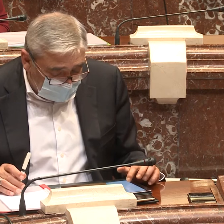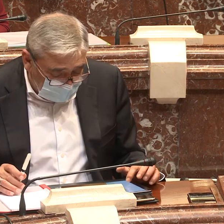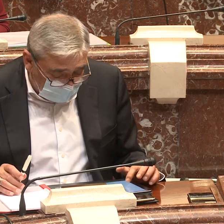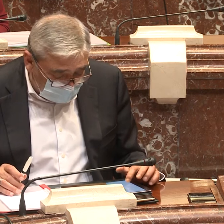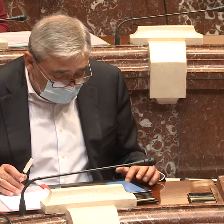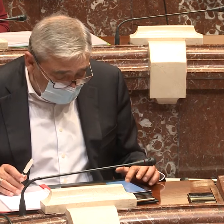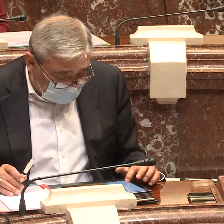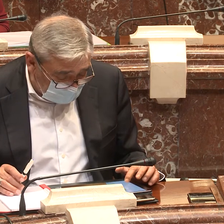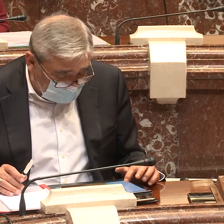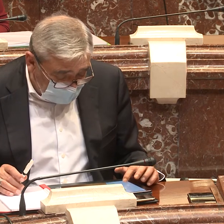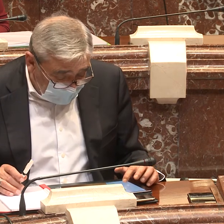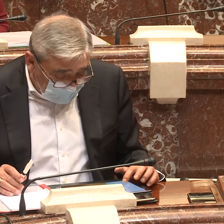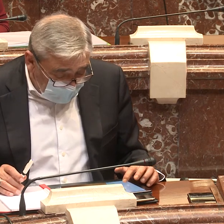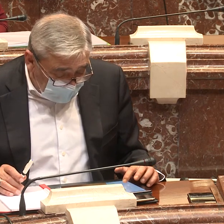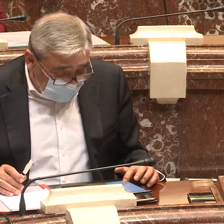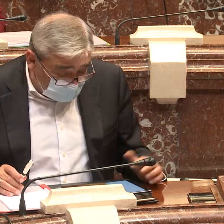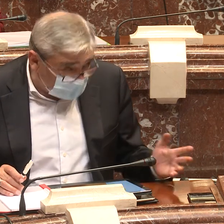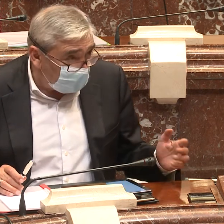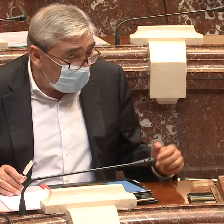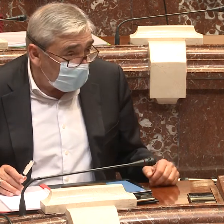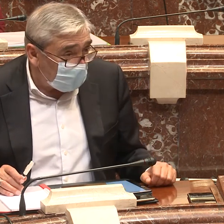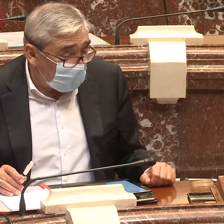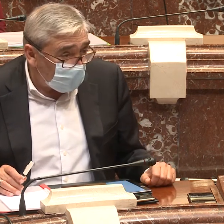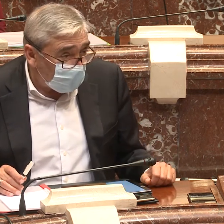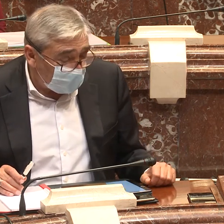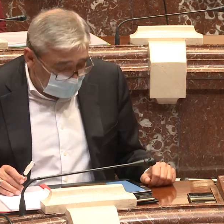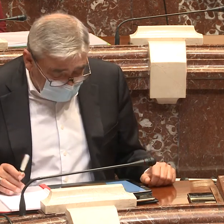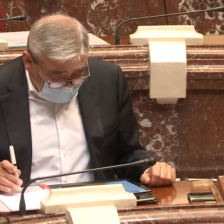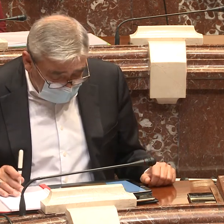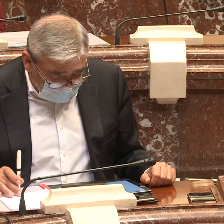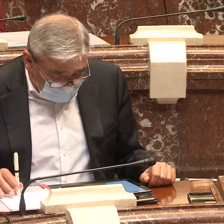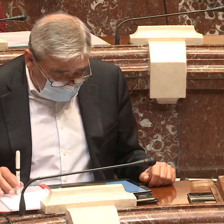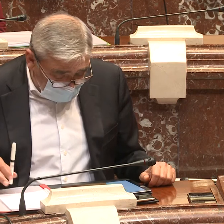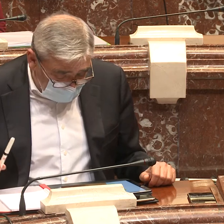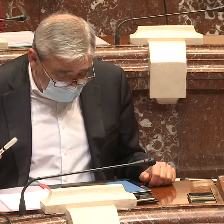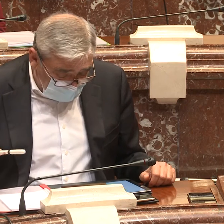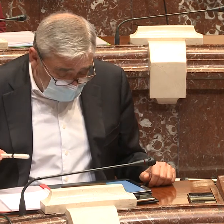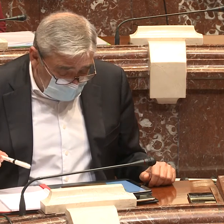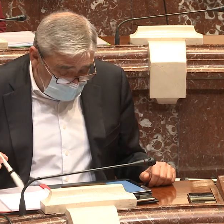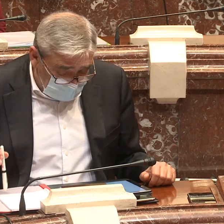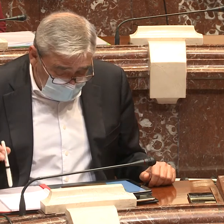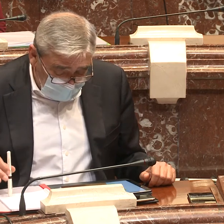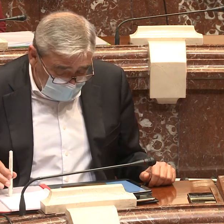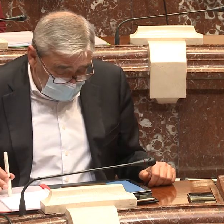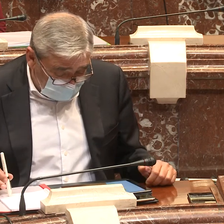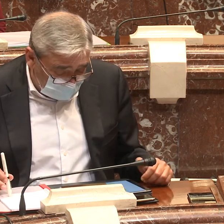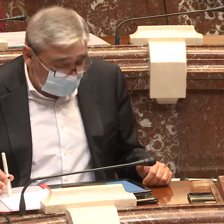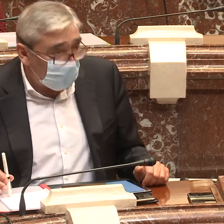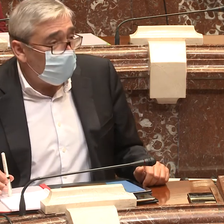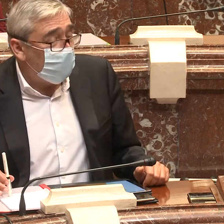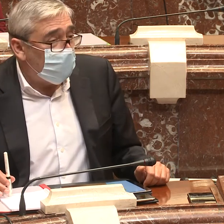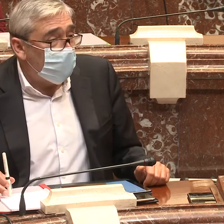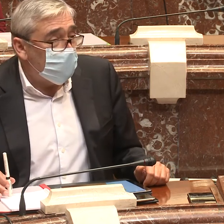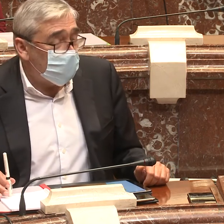de las administraciones públicas, el uso también, lo nombraba ya en la anterior comparecencia de su